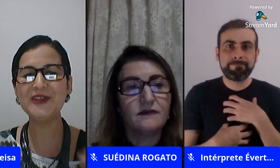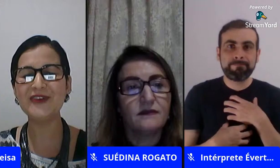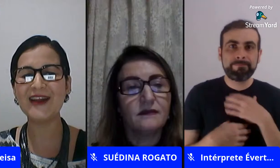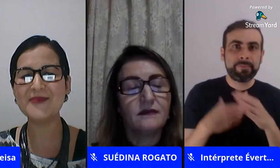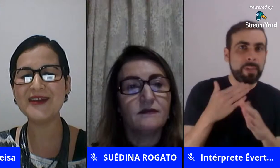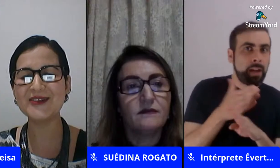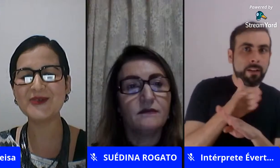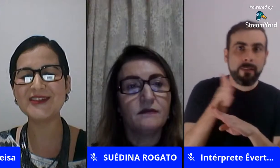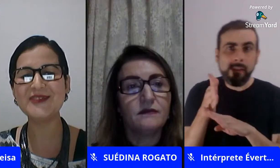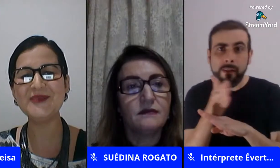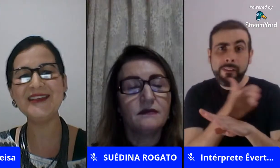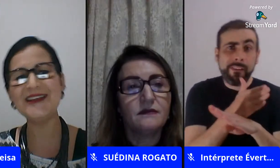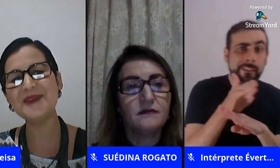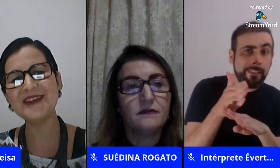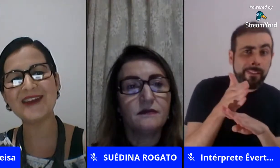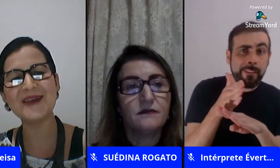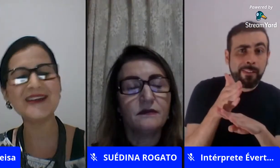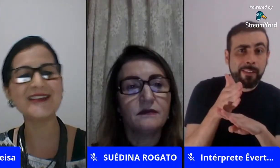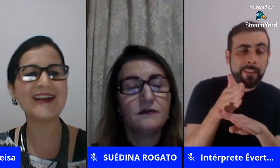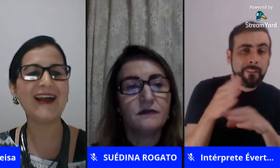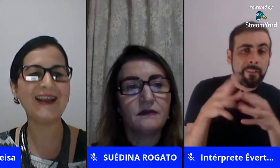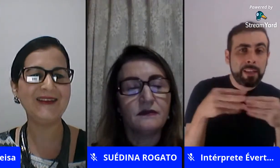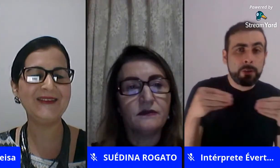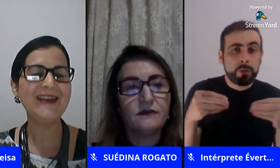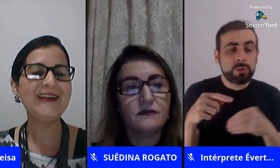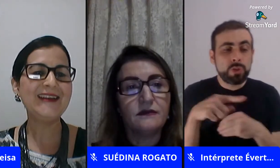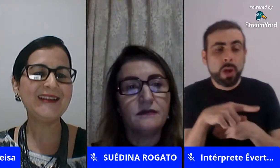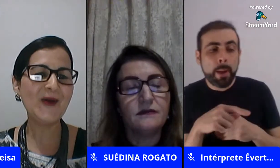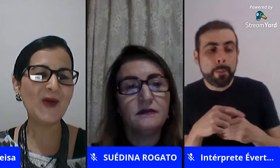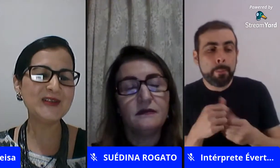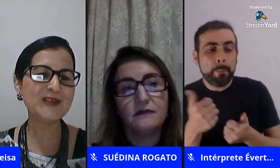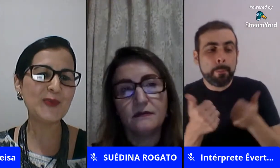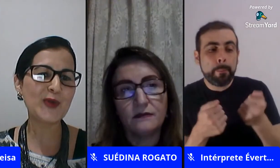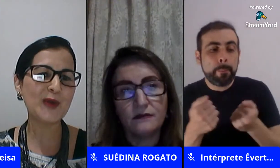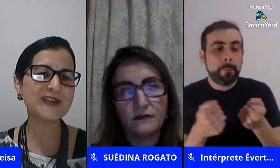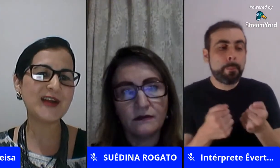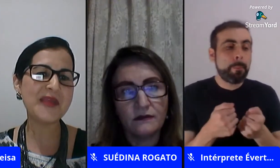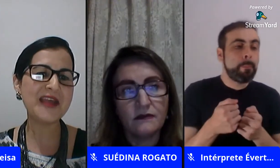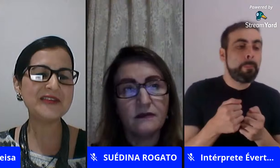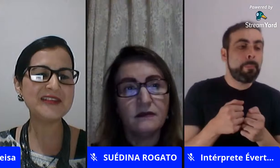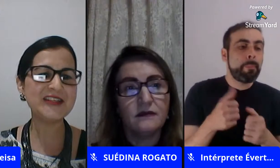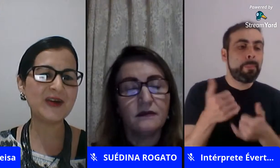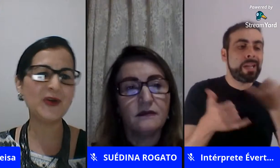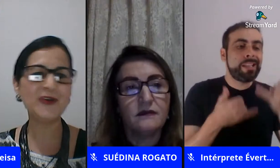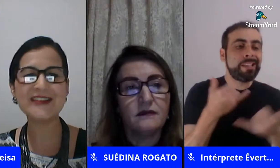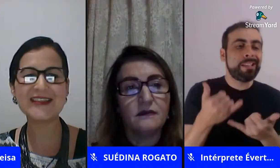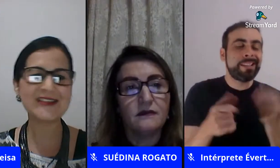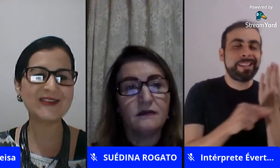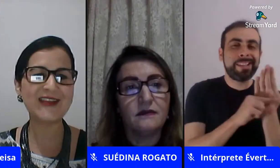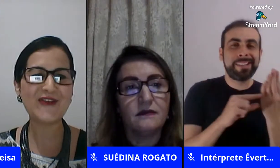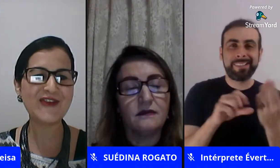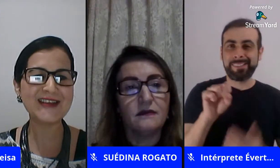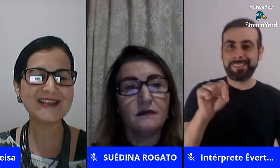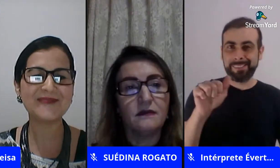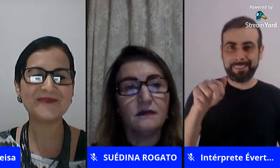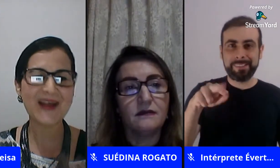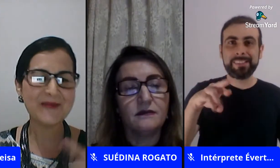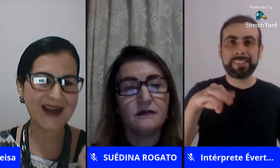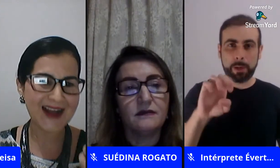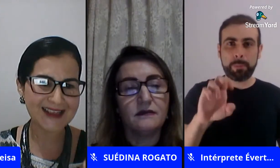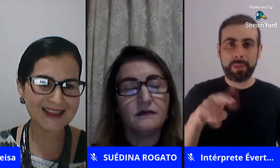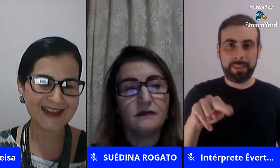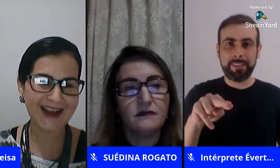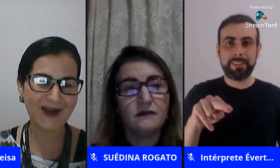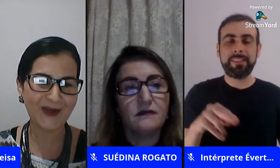aí é quando o menino vai lá e brinca de coisa de menino e a menina vai lá brinca de carrinho então como diz o próprio Sarmento existe a colonização da infância